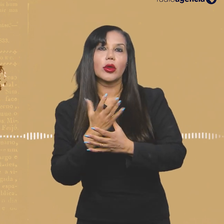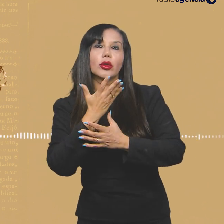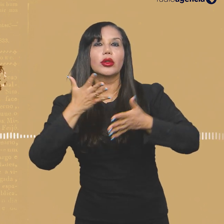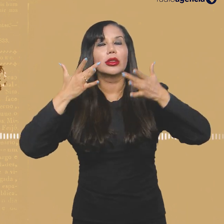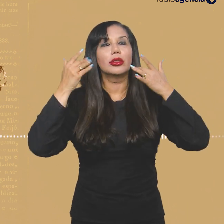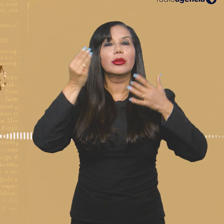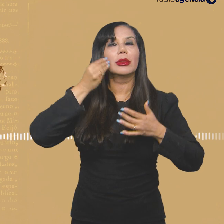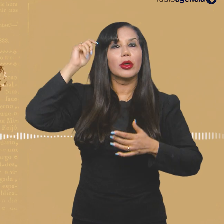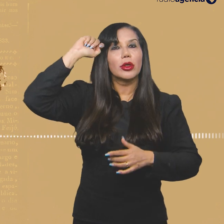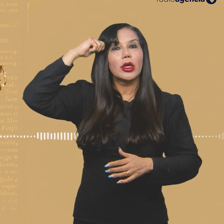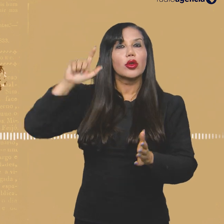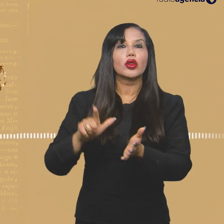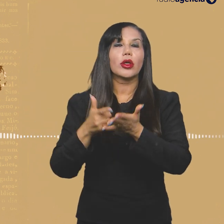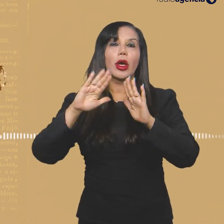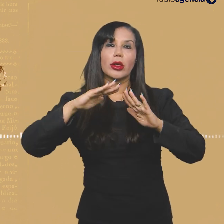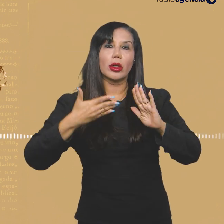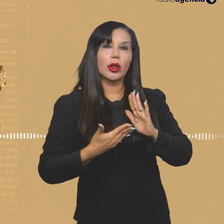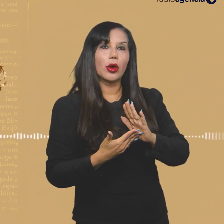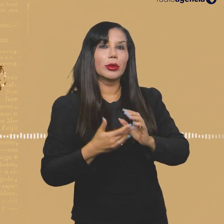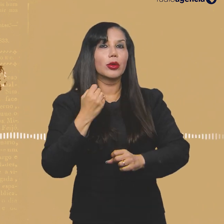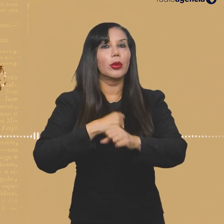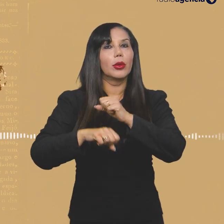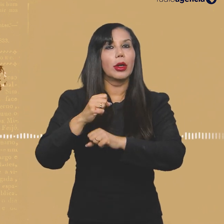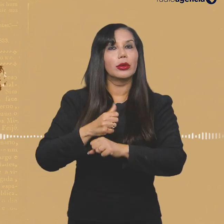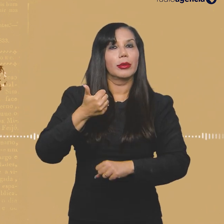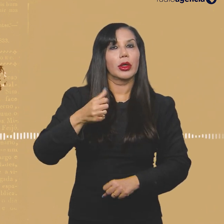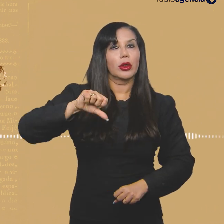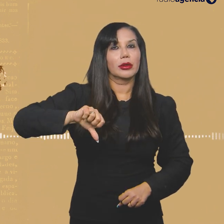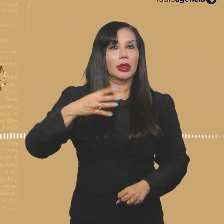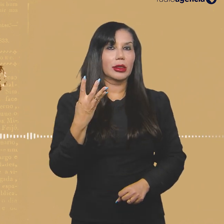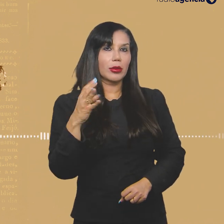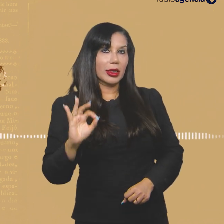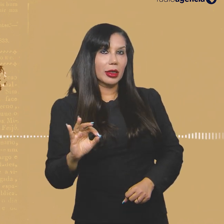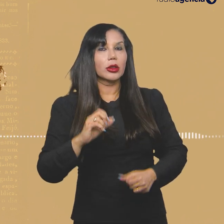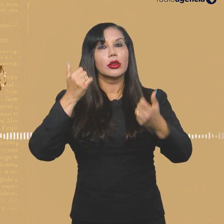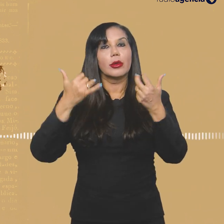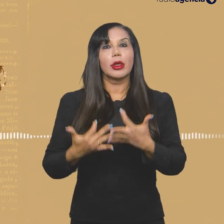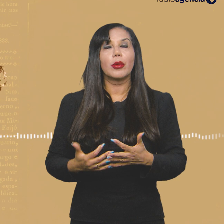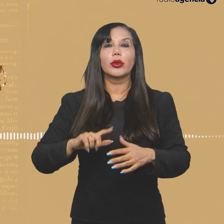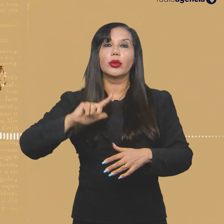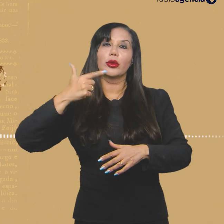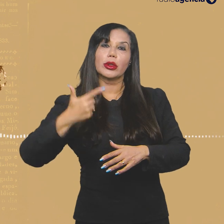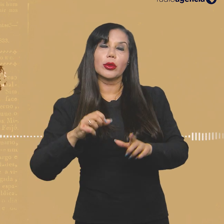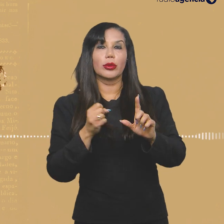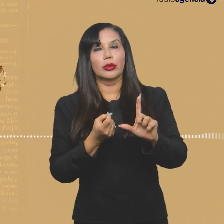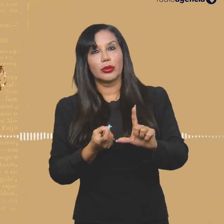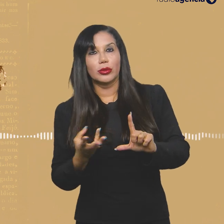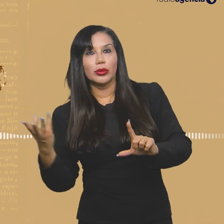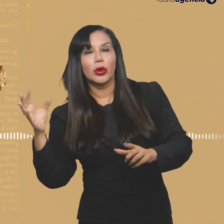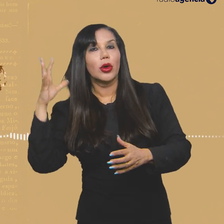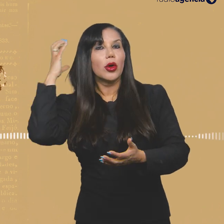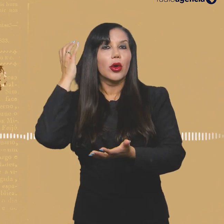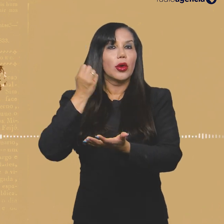criador do Teatro Experimental do Negro e do jornal Quilombo na década de 1940. Falamos dele no segundo